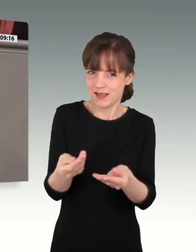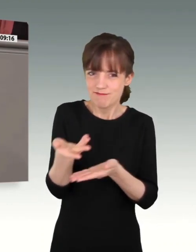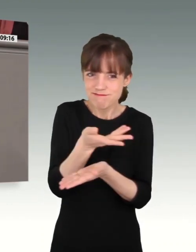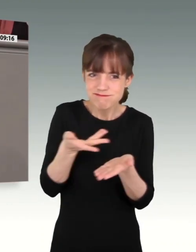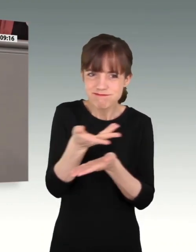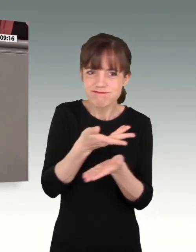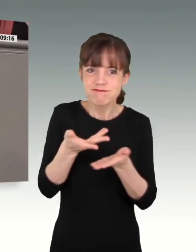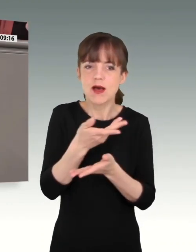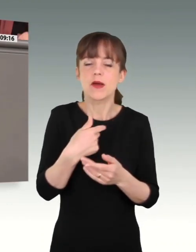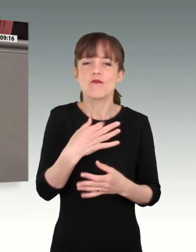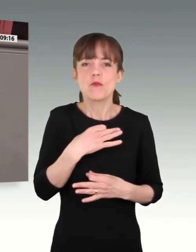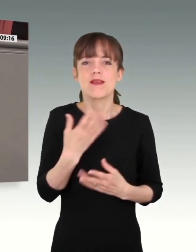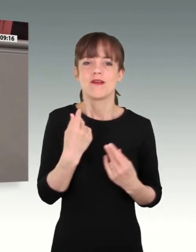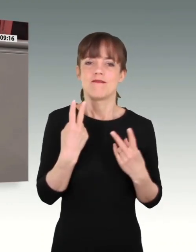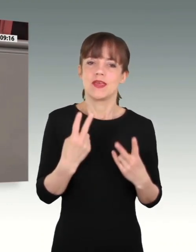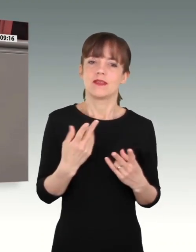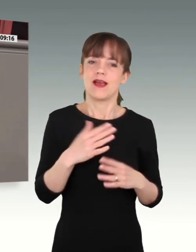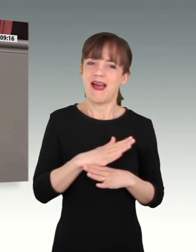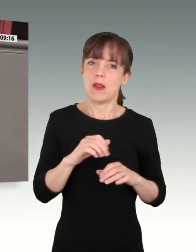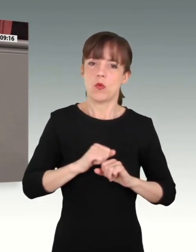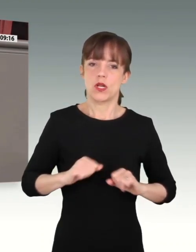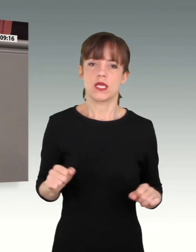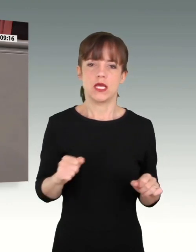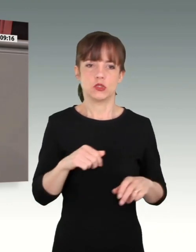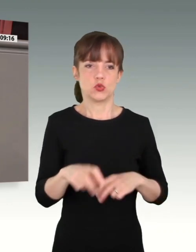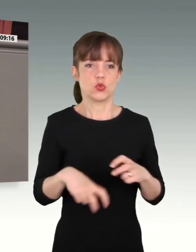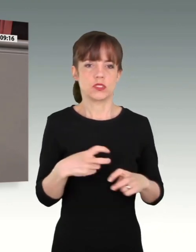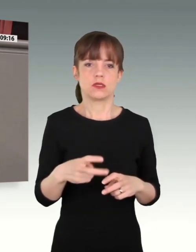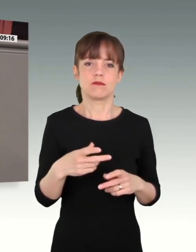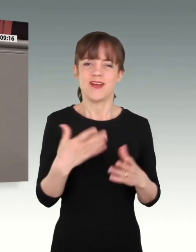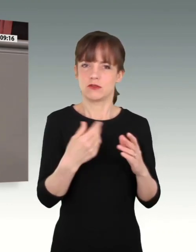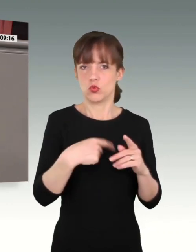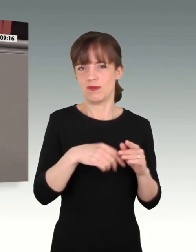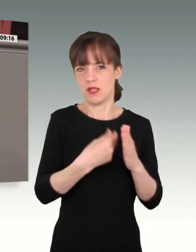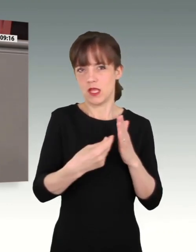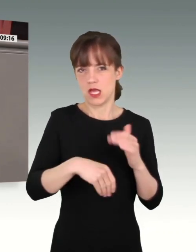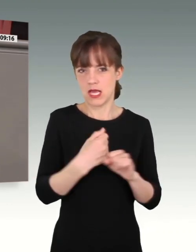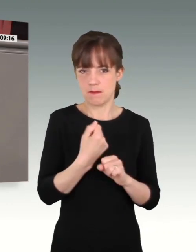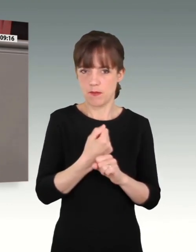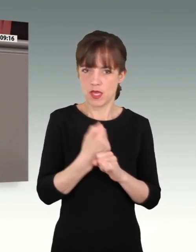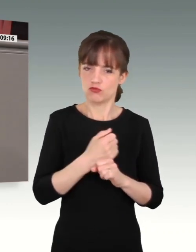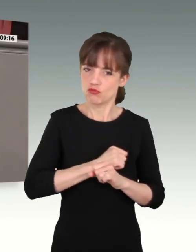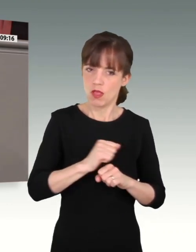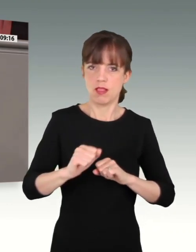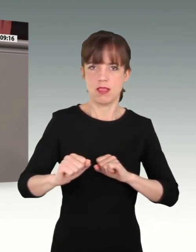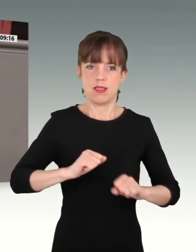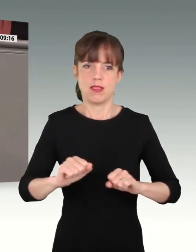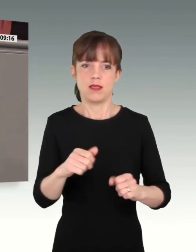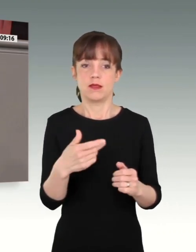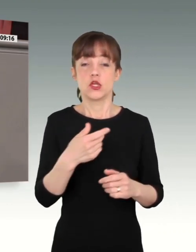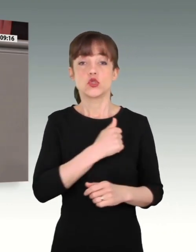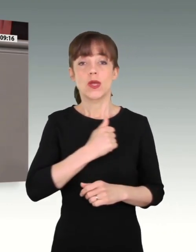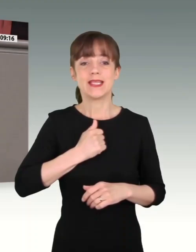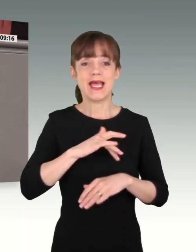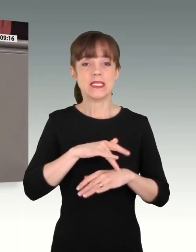vertraglich gab, jetzt schnell zu agieren. Unsere Soldatinnen und Soldaten stehen im Mittelpunkt, und für ihre Schutzausrüstung müssen